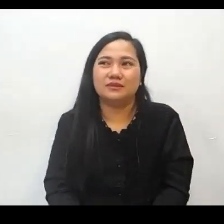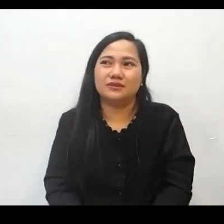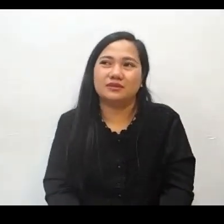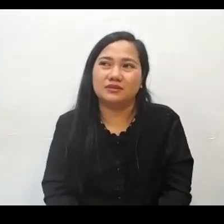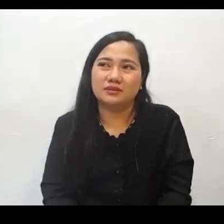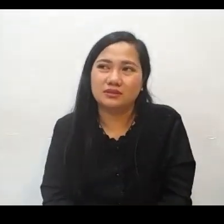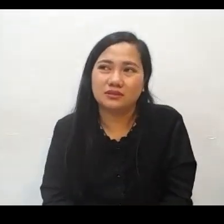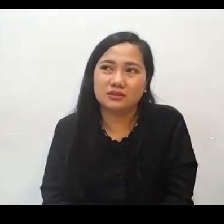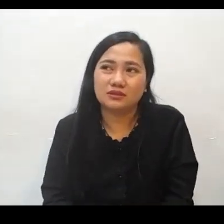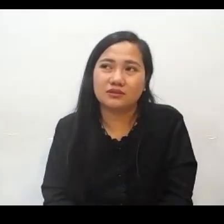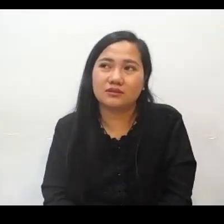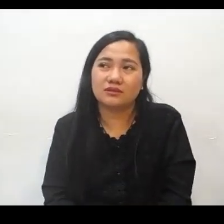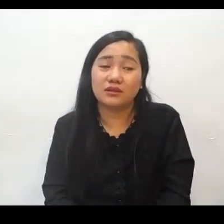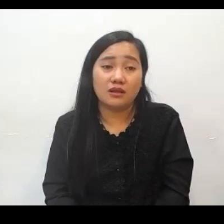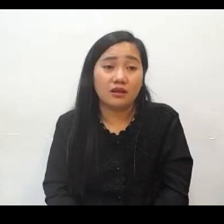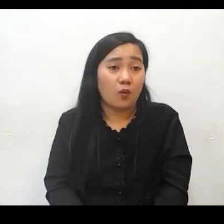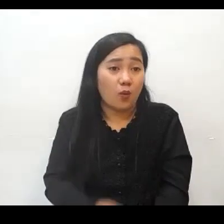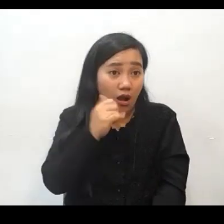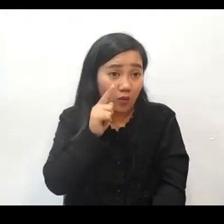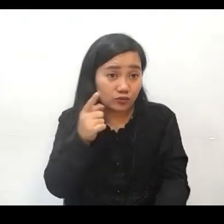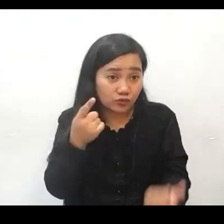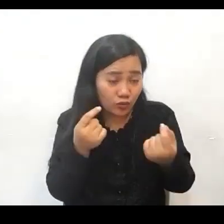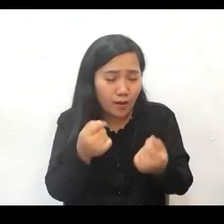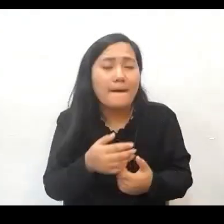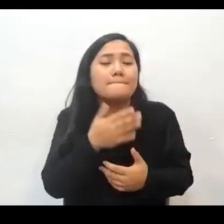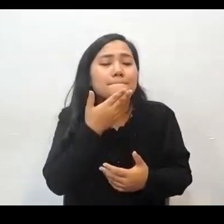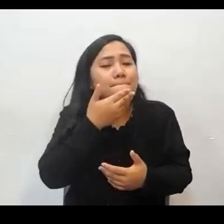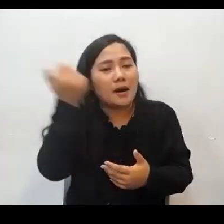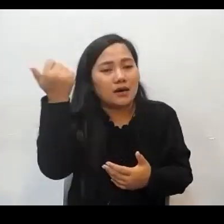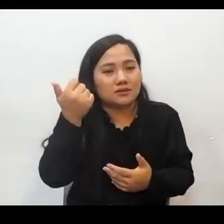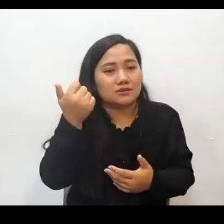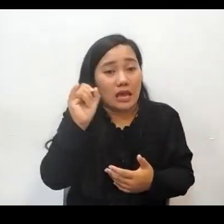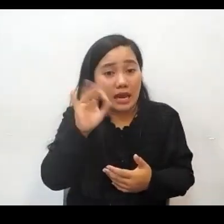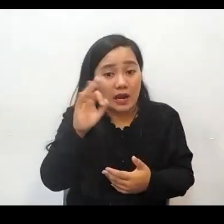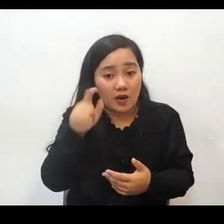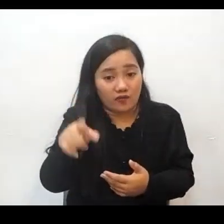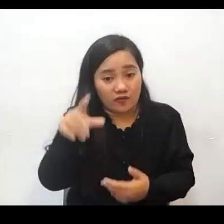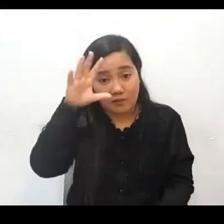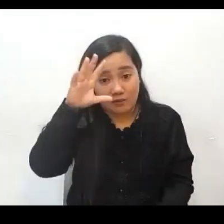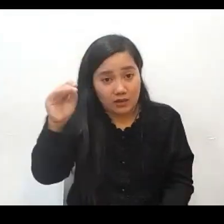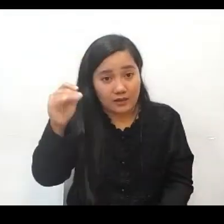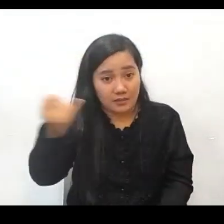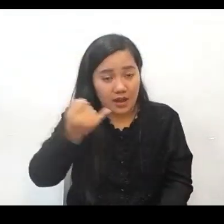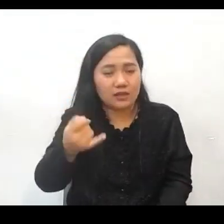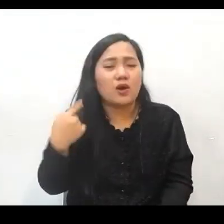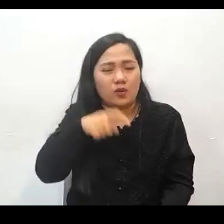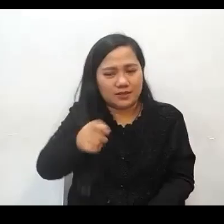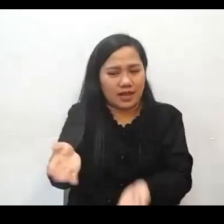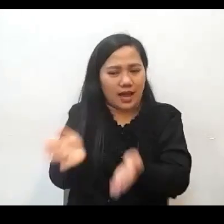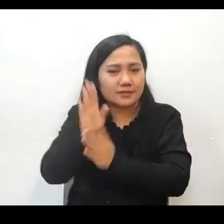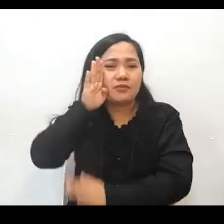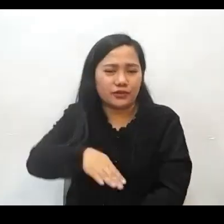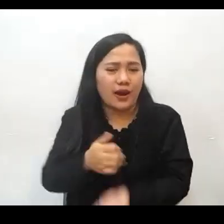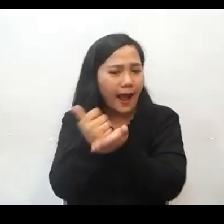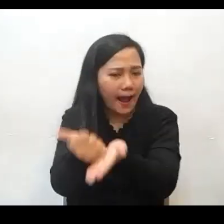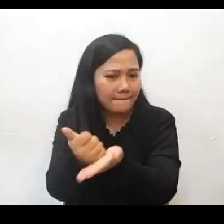-ingat It's better to ask the brother or sister to help Kaya mas mabuti po kung hihingi tayo ng tulong mula sa isang brother o sa isang sister